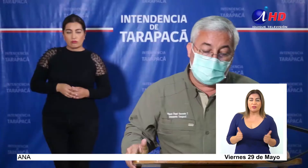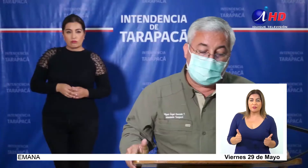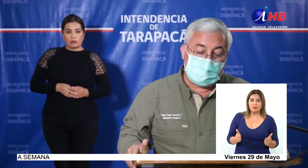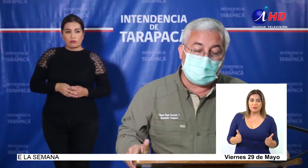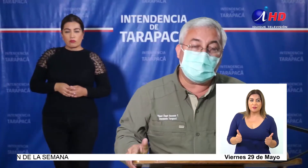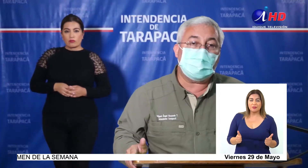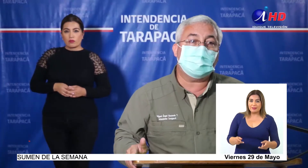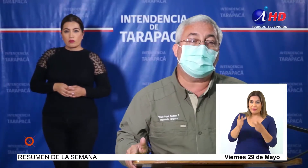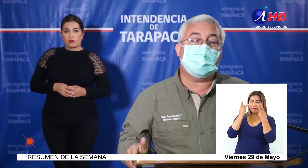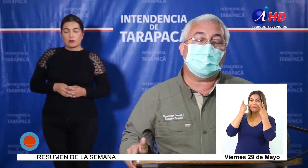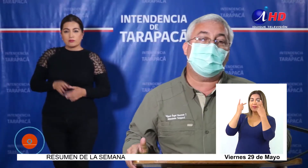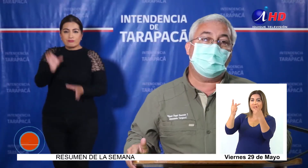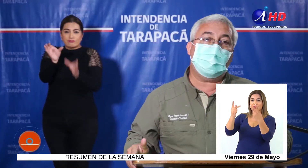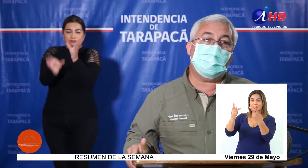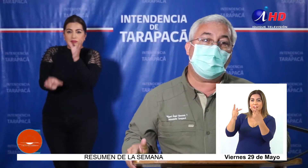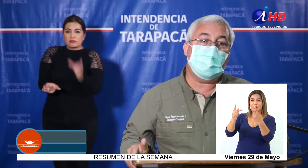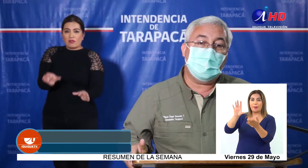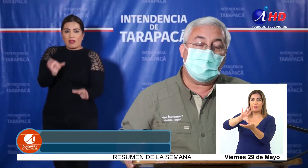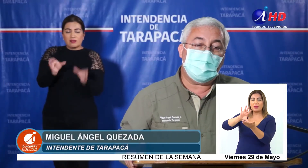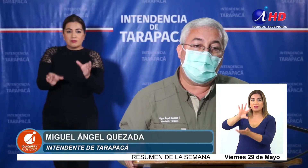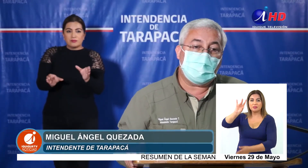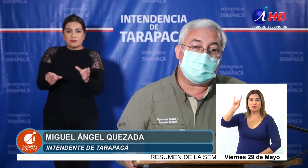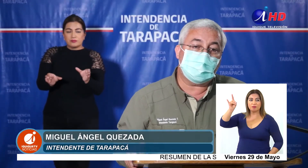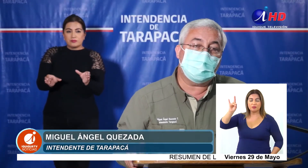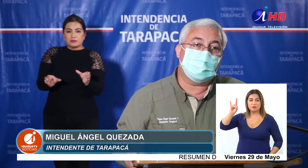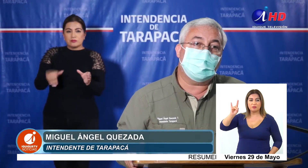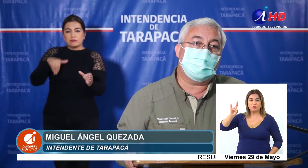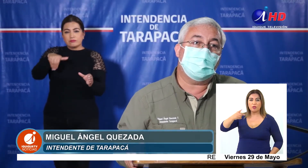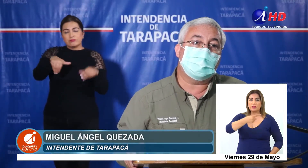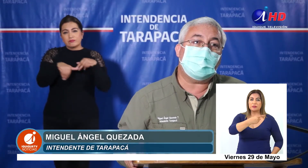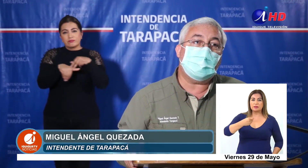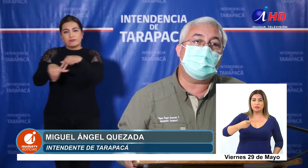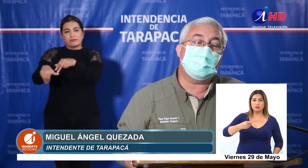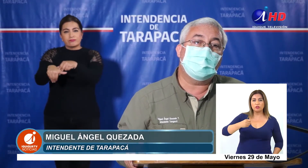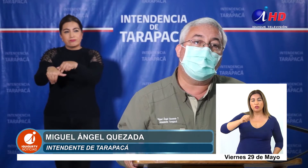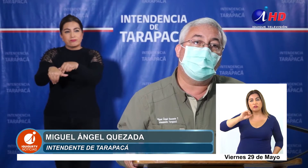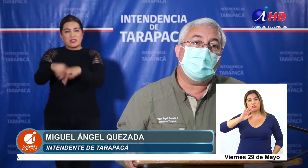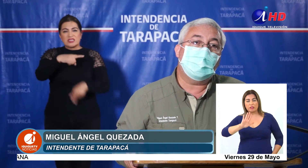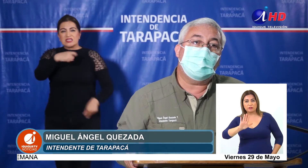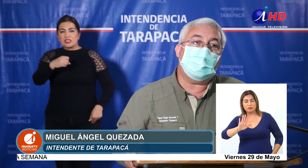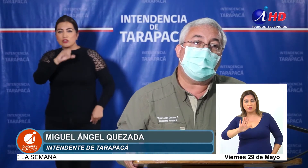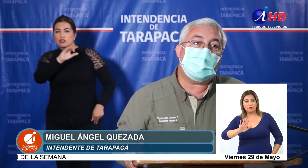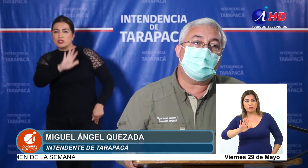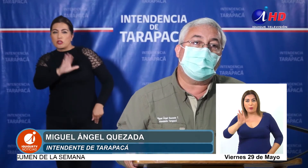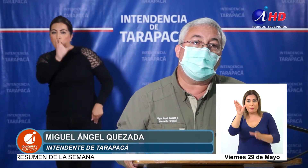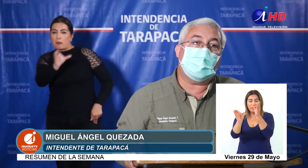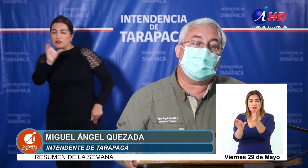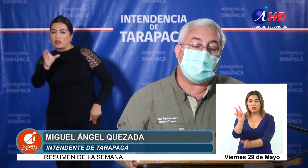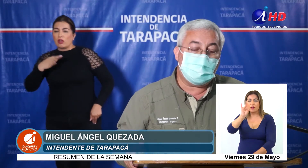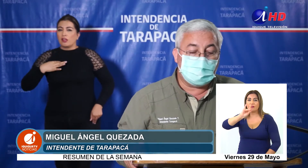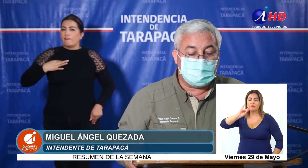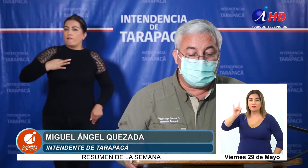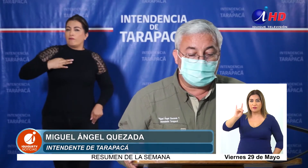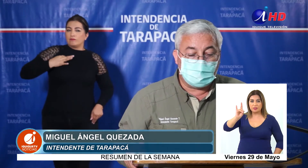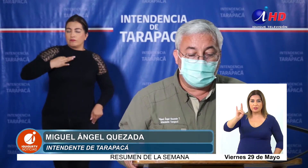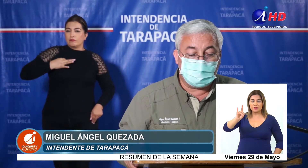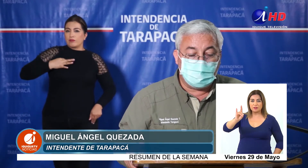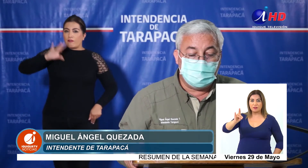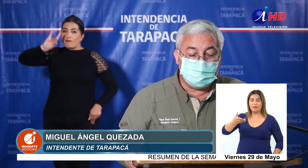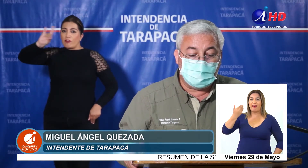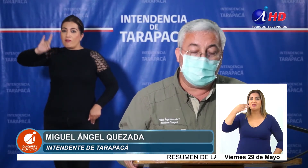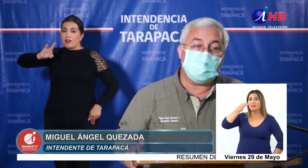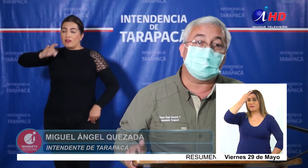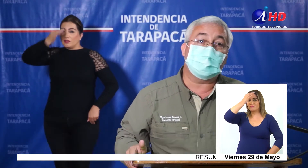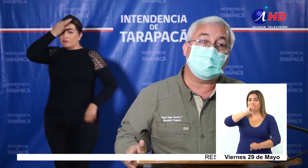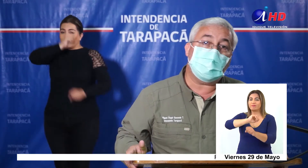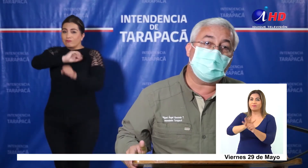trasladar hasta Bolivia a 105 bolivianos que estaban contagiados de